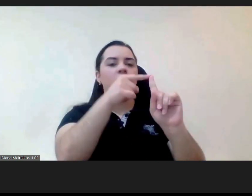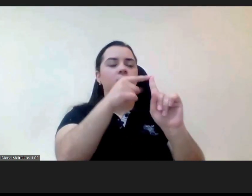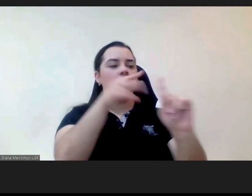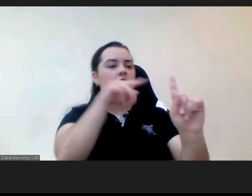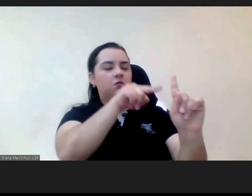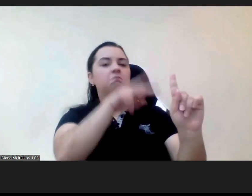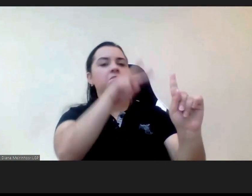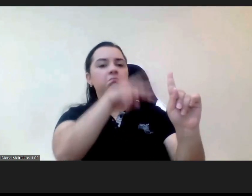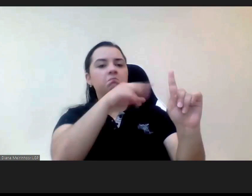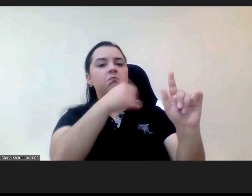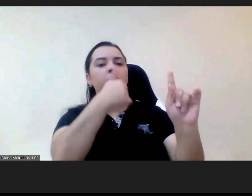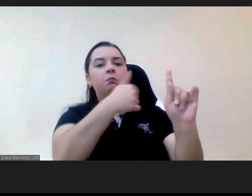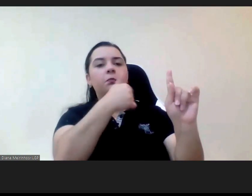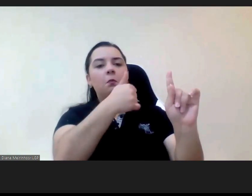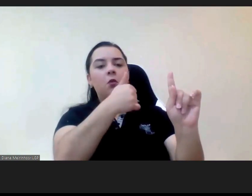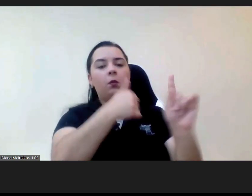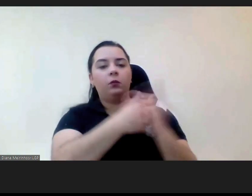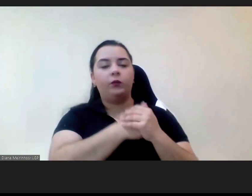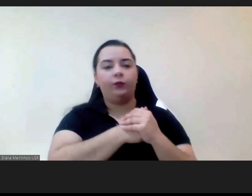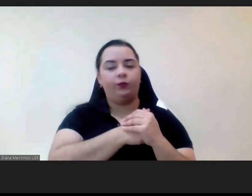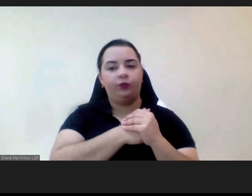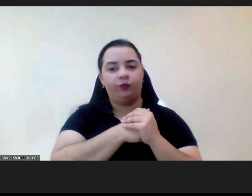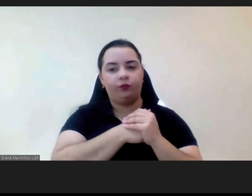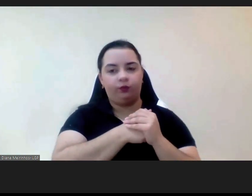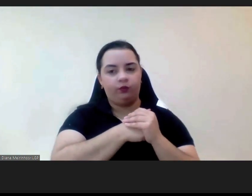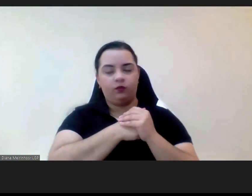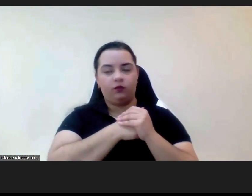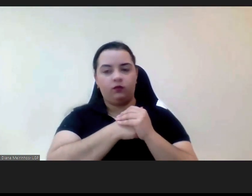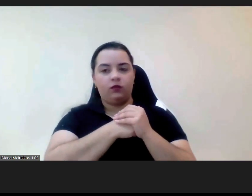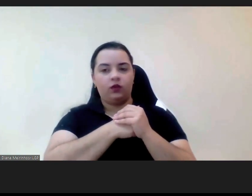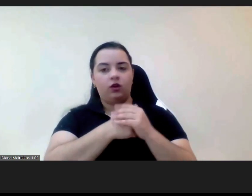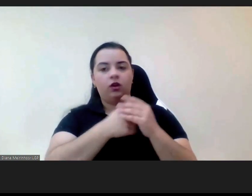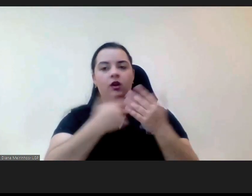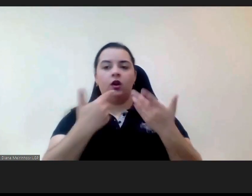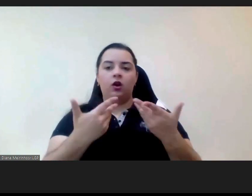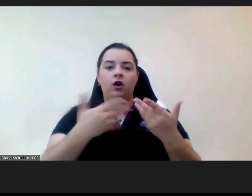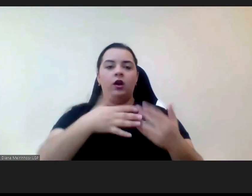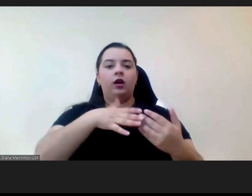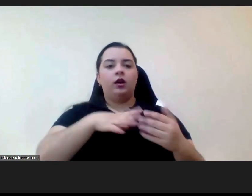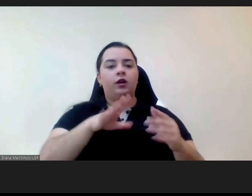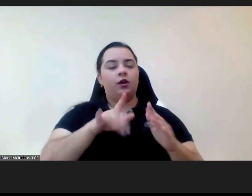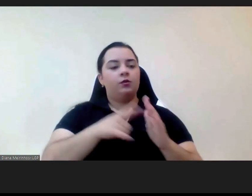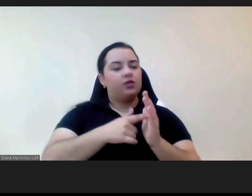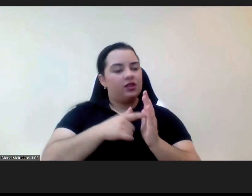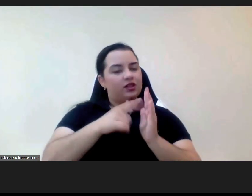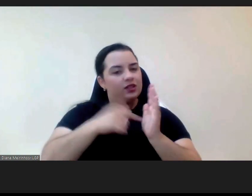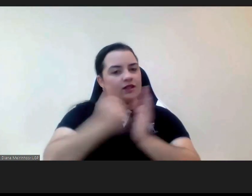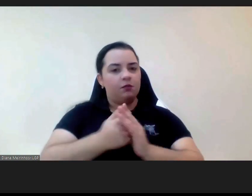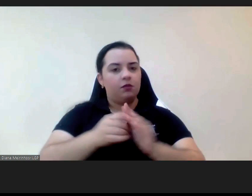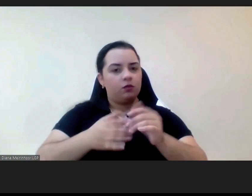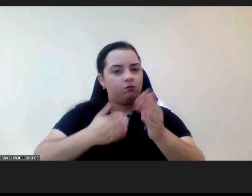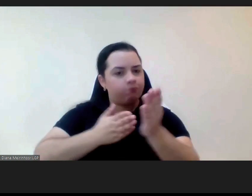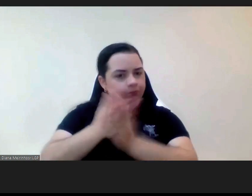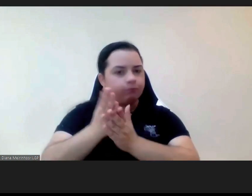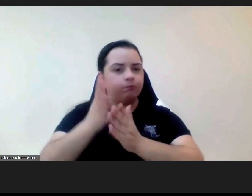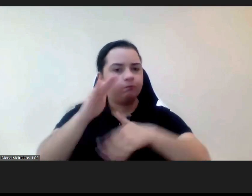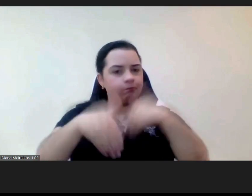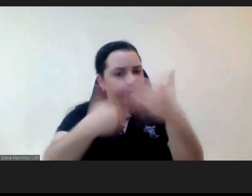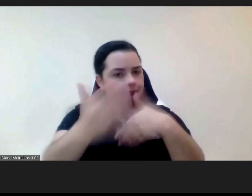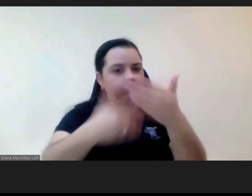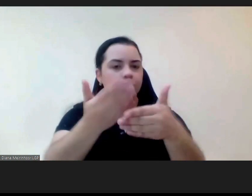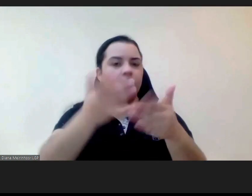querer não sermos precursores mas querer sempre avançar e temos equipas muito